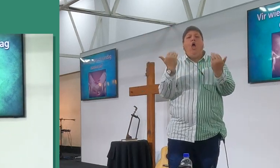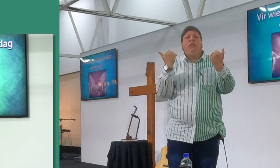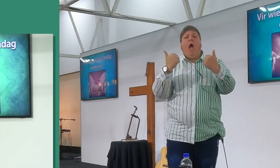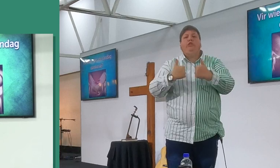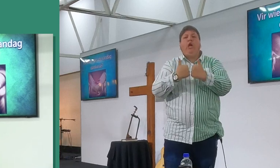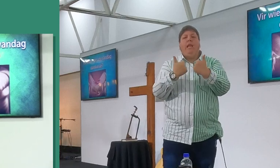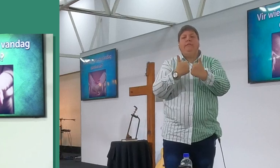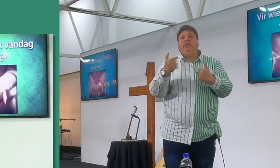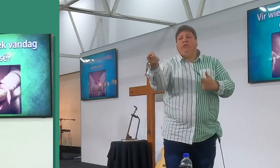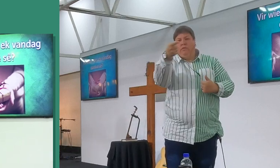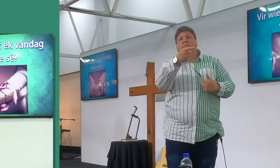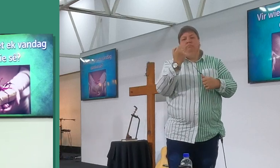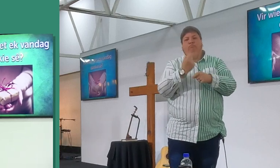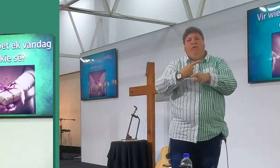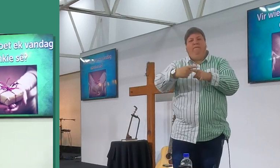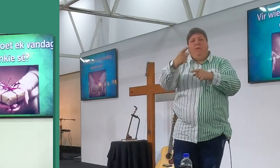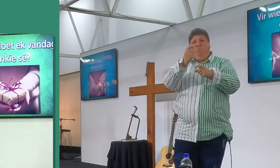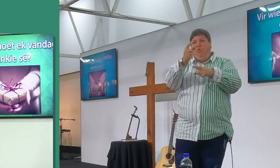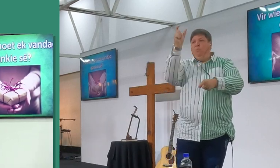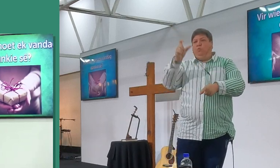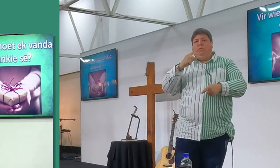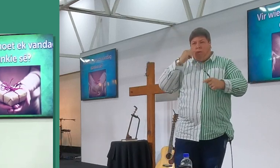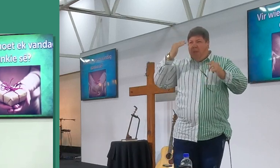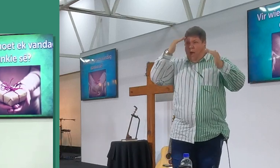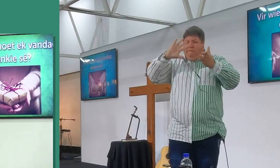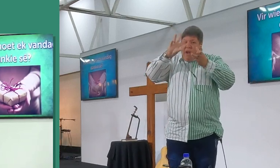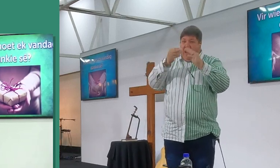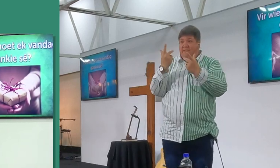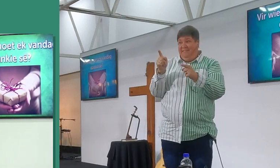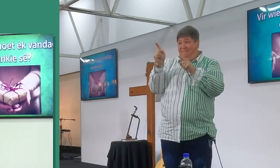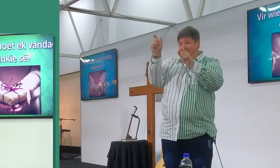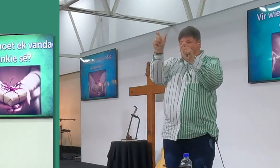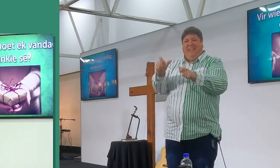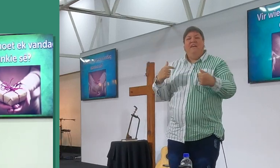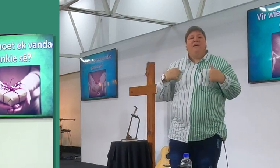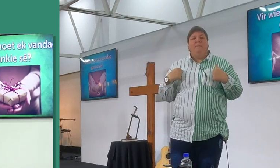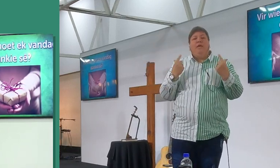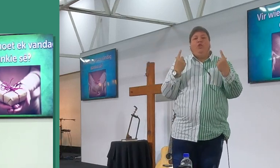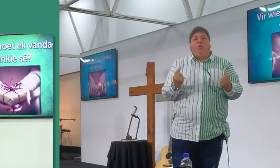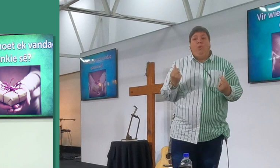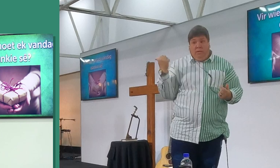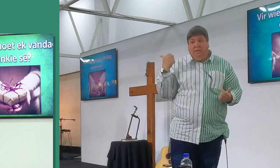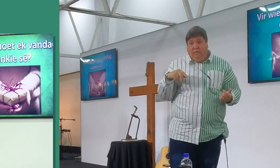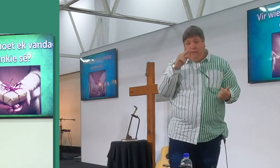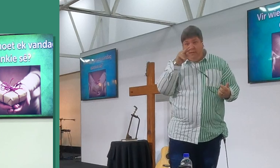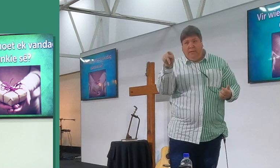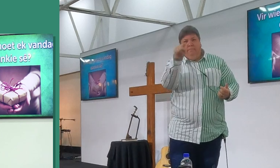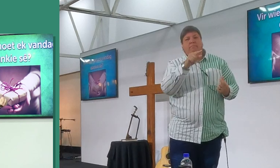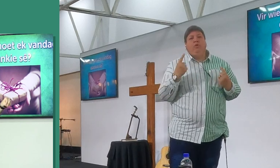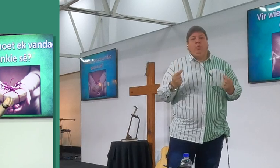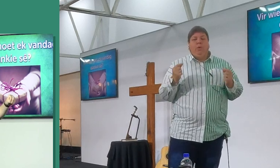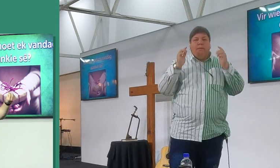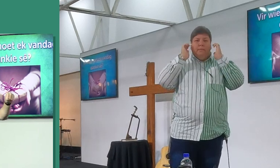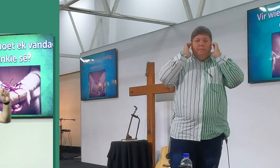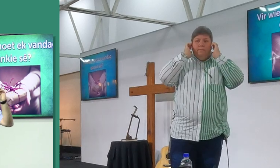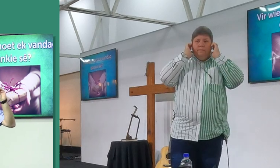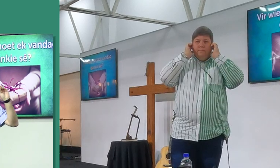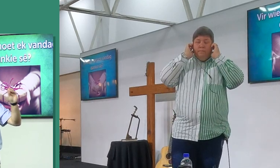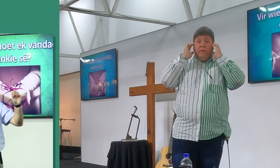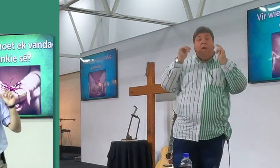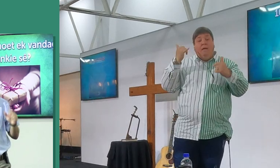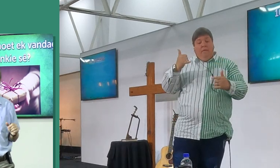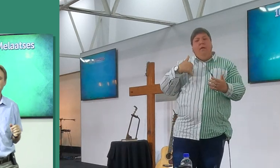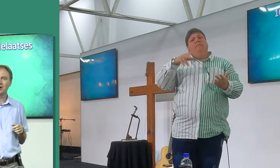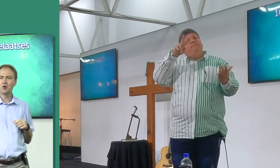as jy nie die boekie het nie, ek kan vir jou boekie kry daar in die voorportaal. Ons is bezig om door naamloose helde te werk, en die vandagse naamloose helde, gaan ons